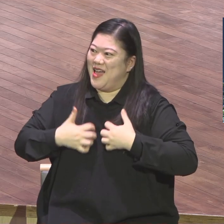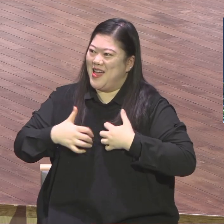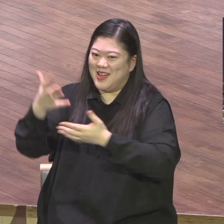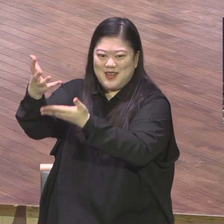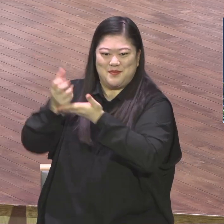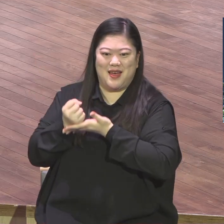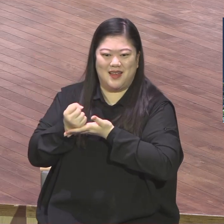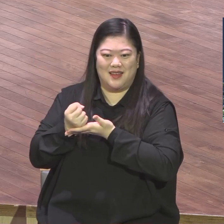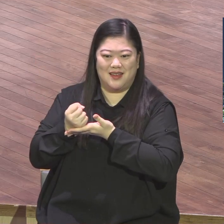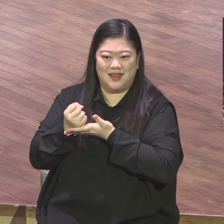와요.